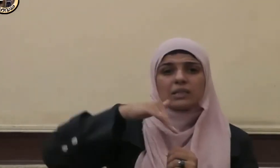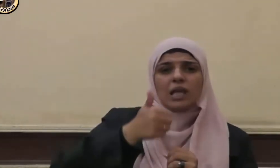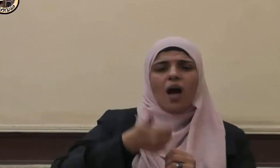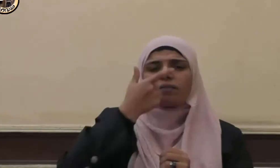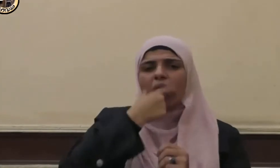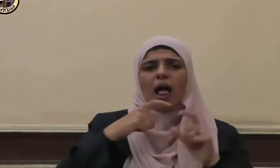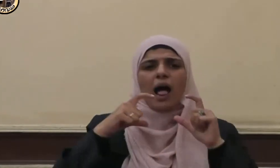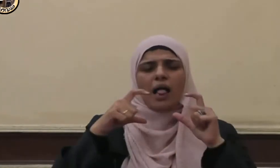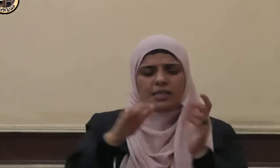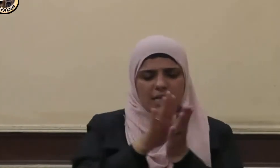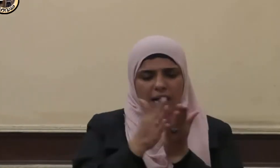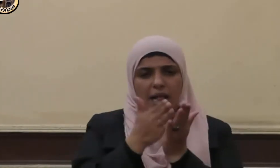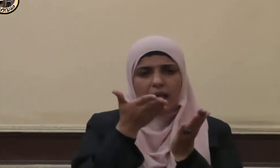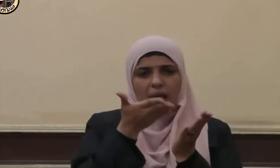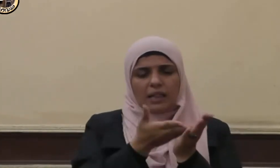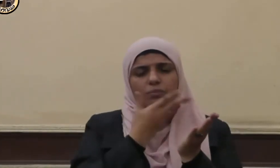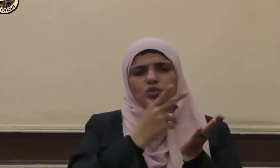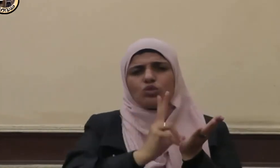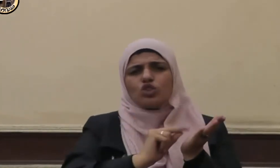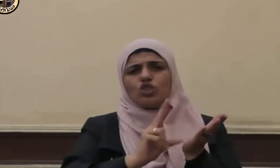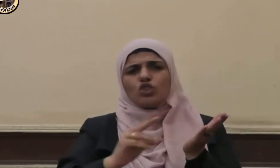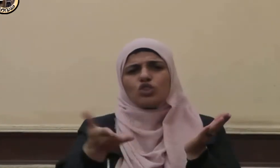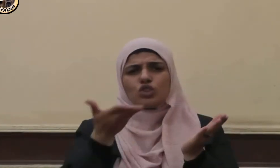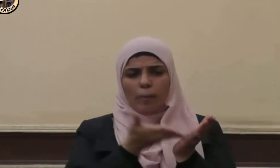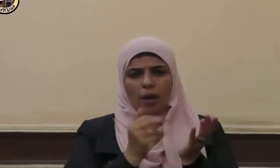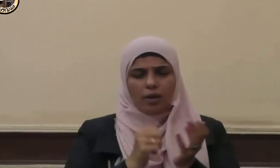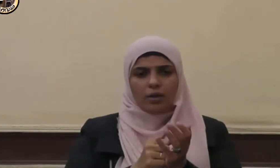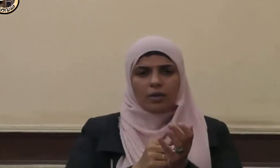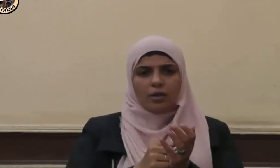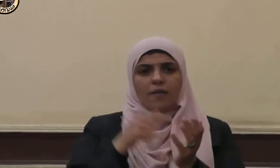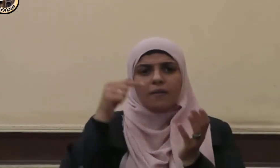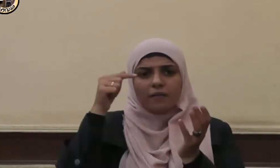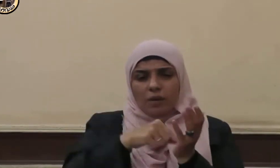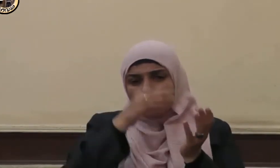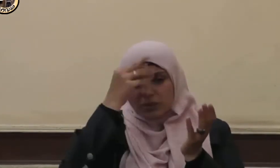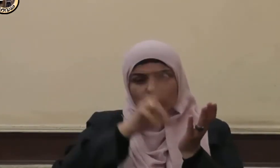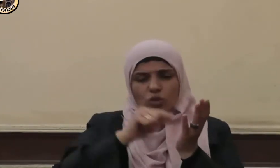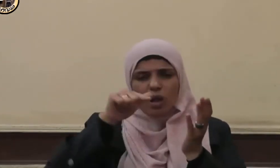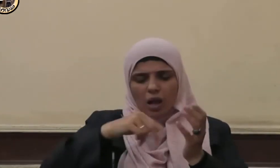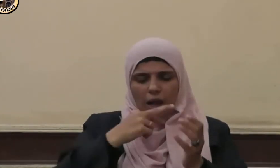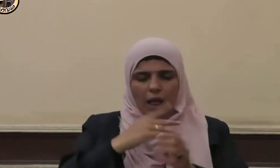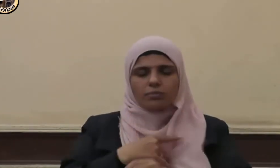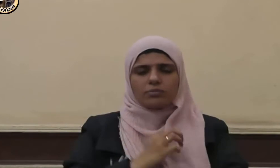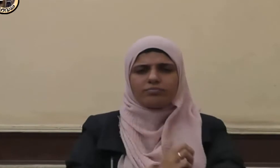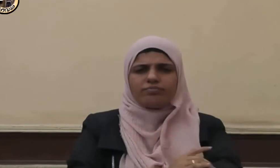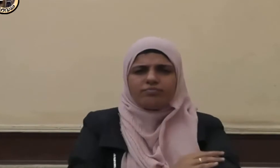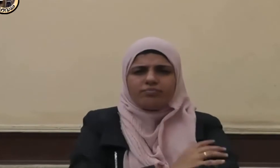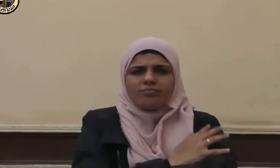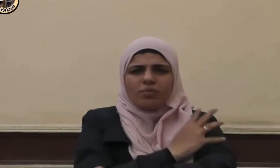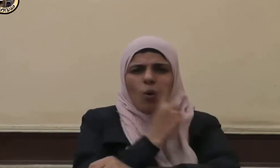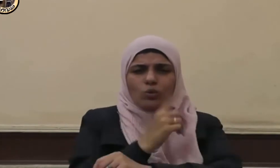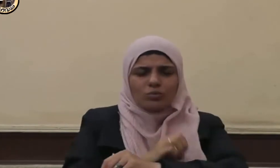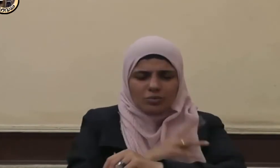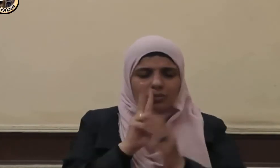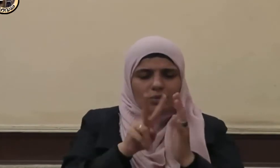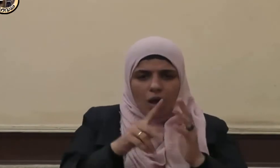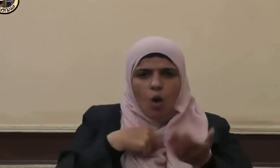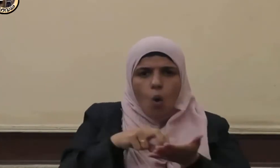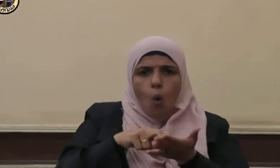كتابا متشابهة مثالي تقشعه منه جلود الذين يخشوها ربه